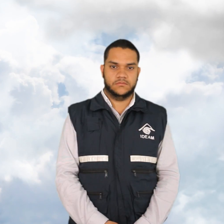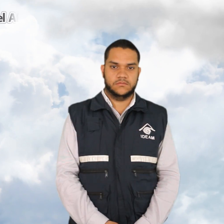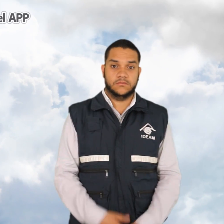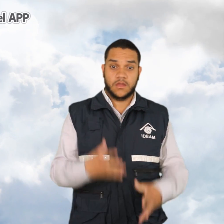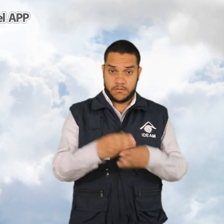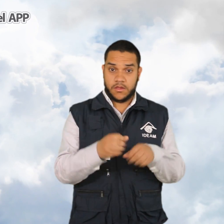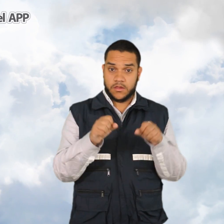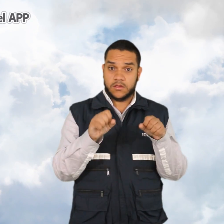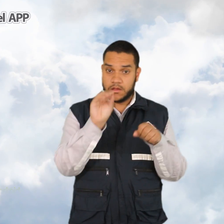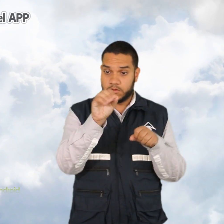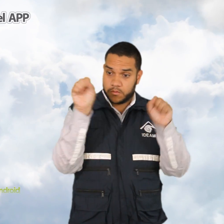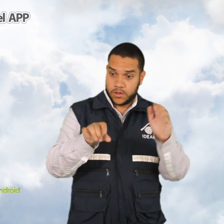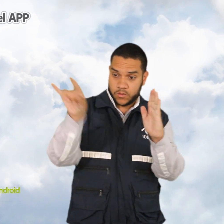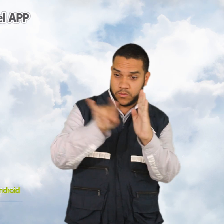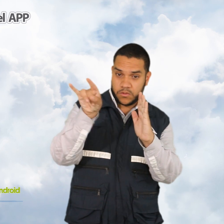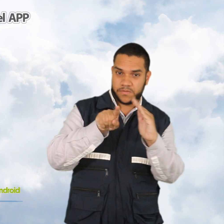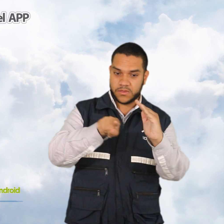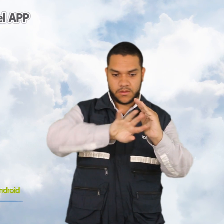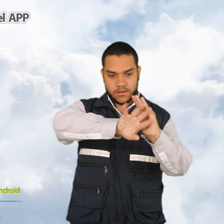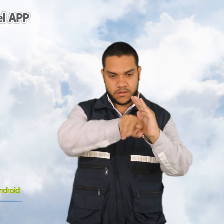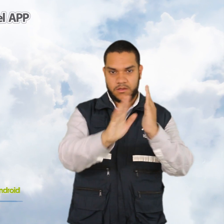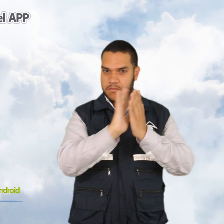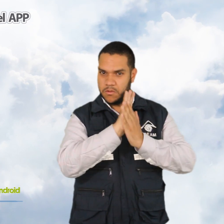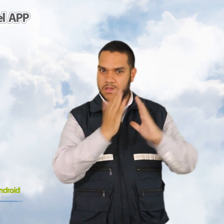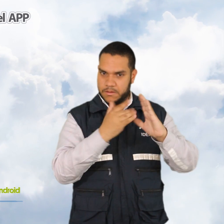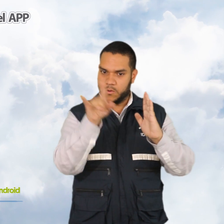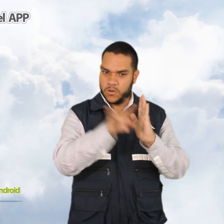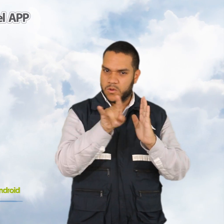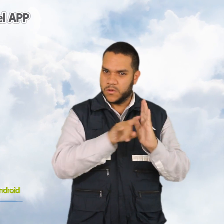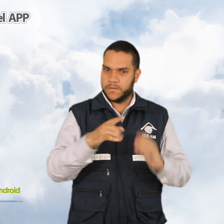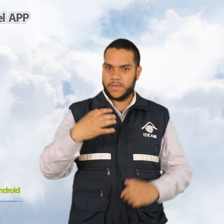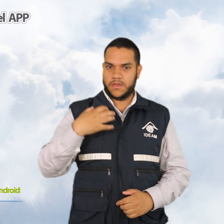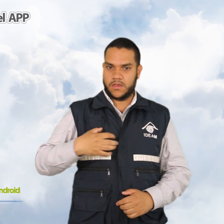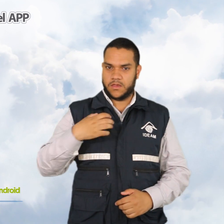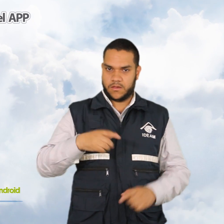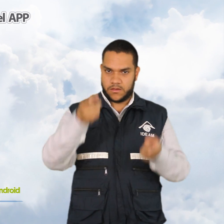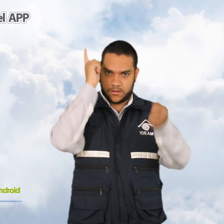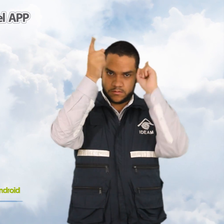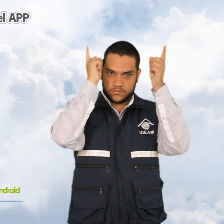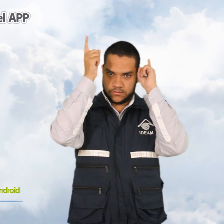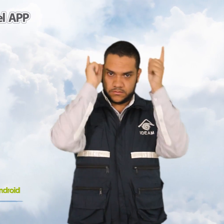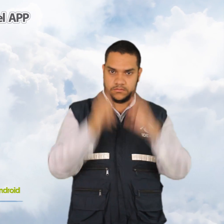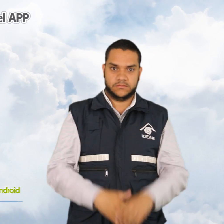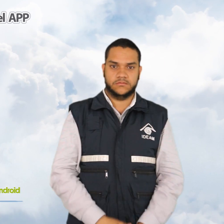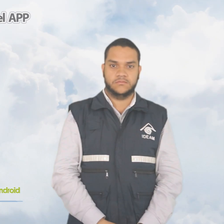Adicionalmente los invitamos a descargar nuestra aplicación Mi Pronóstico disponible para dispositivos móviles iPhone y Android.